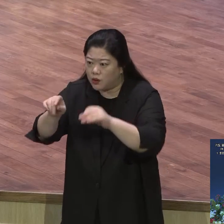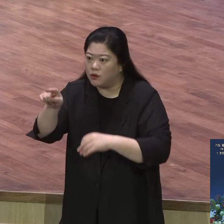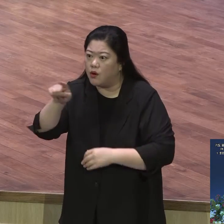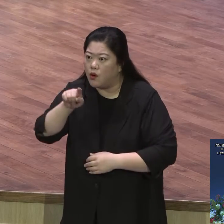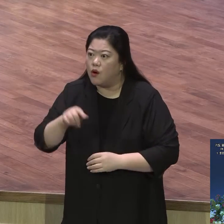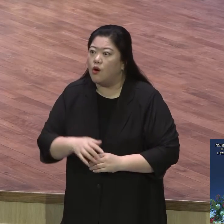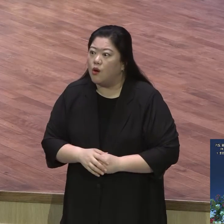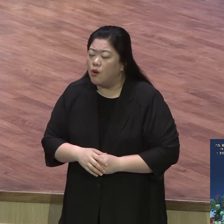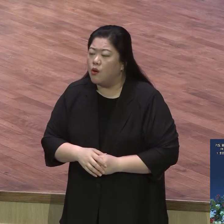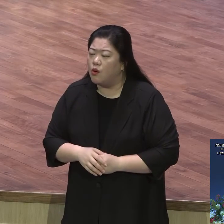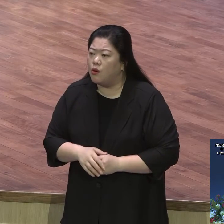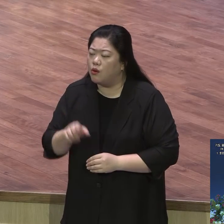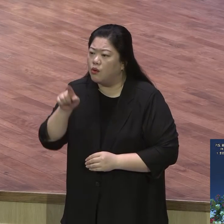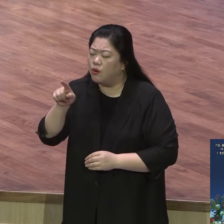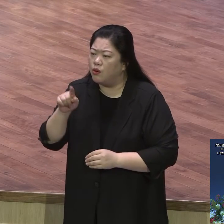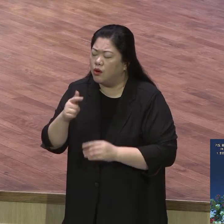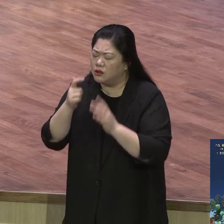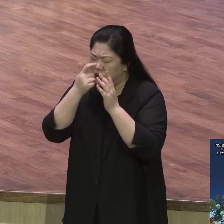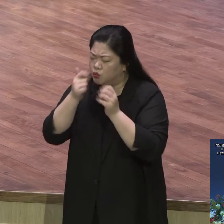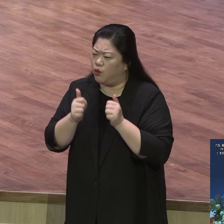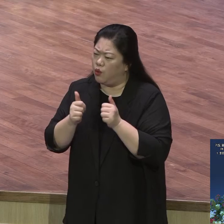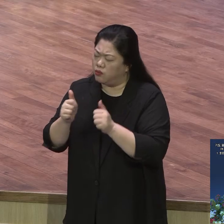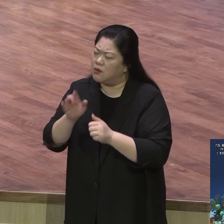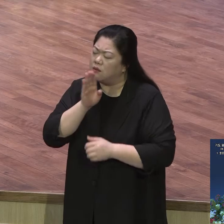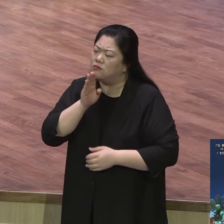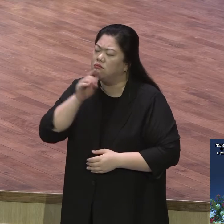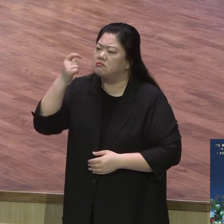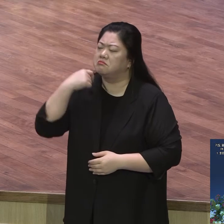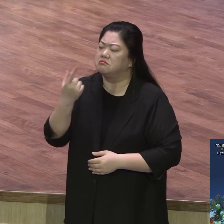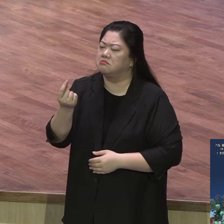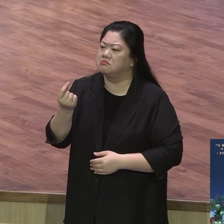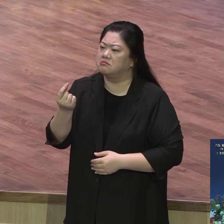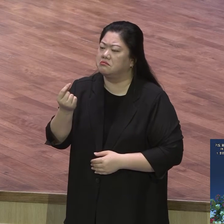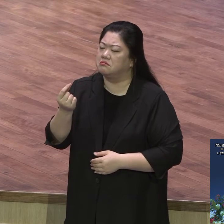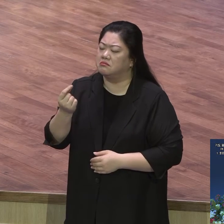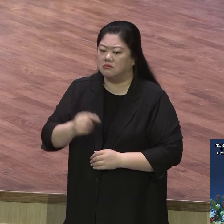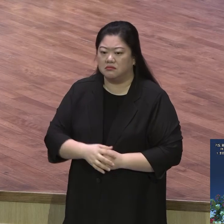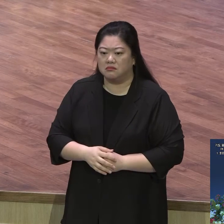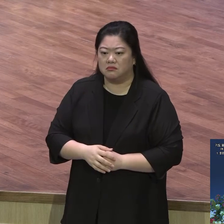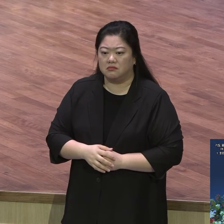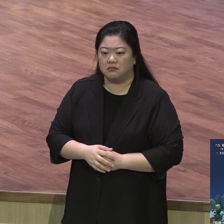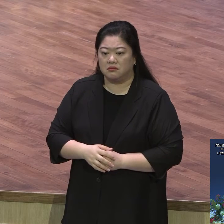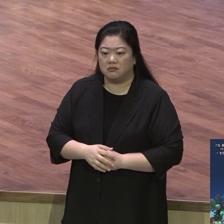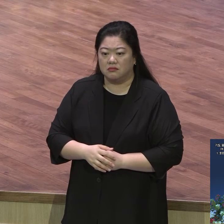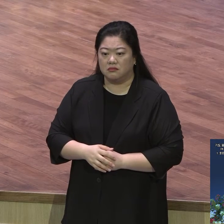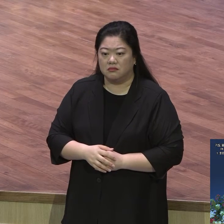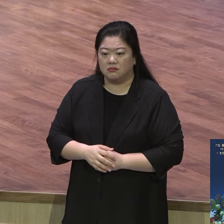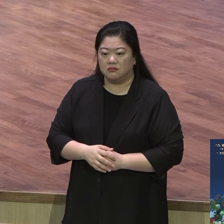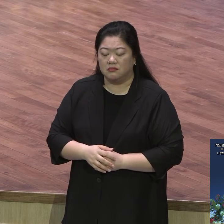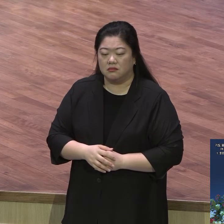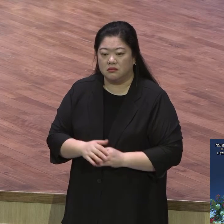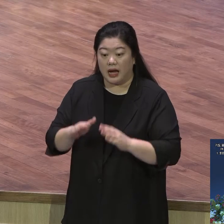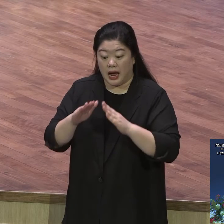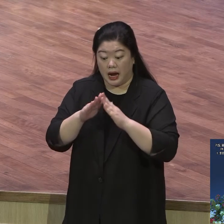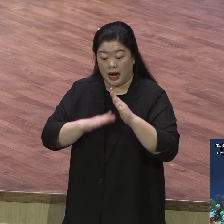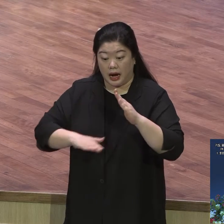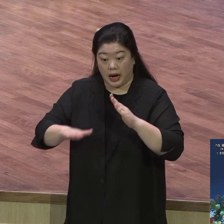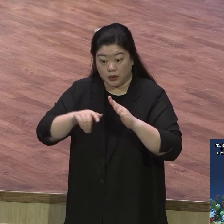누군지 몰라 예를 들어서 가정 가족이라도 아 기도하는 우리 아버지 기도하는